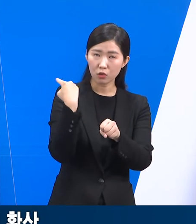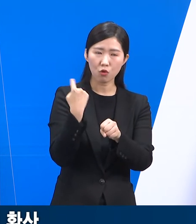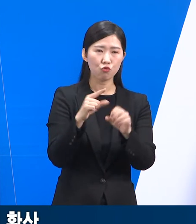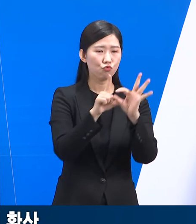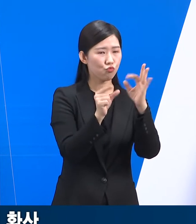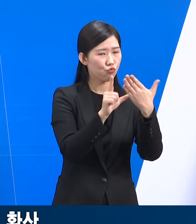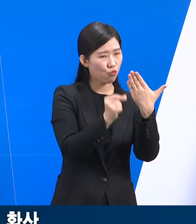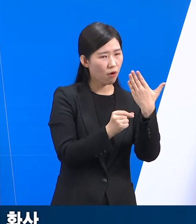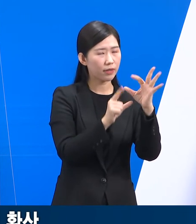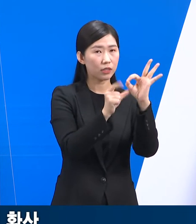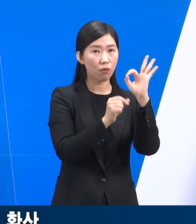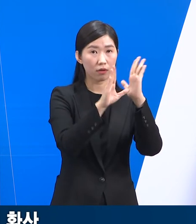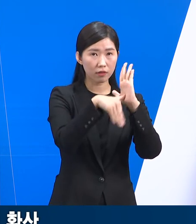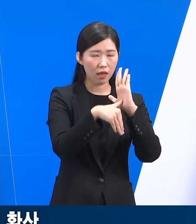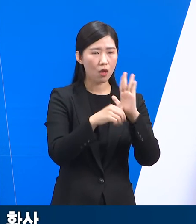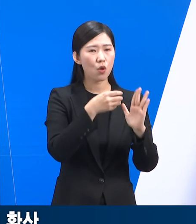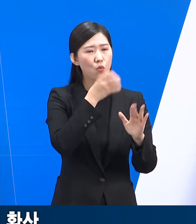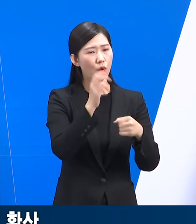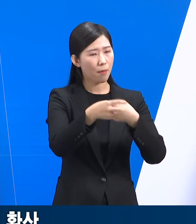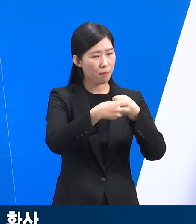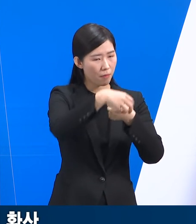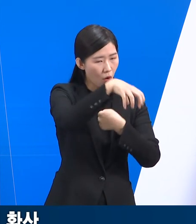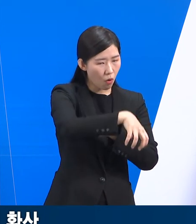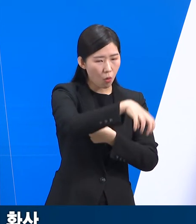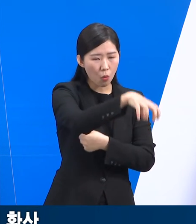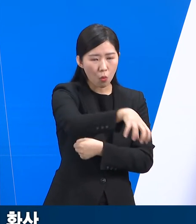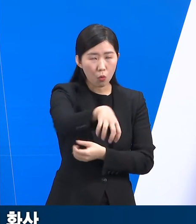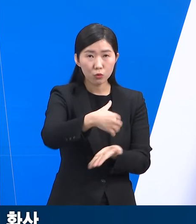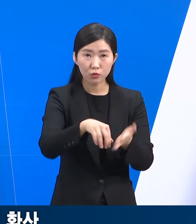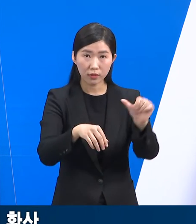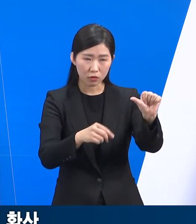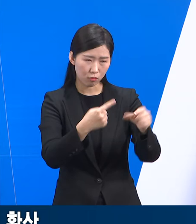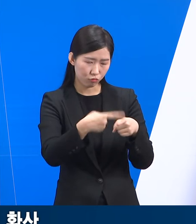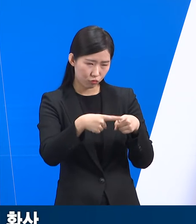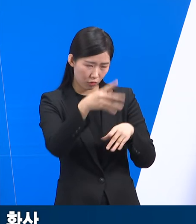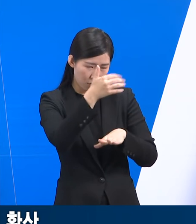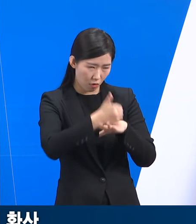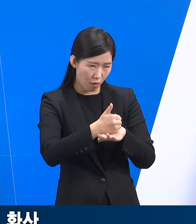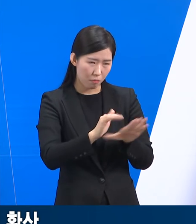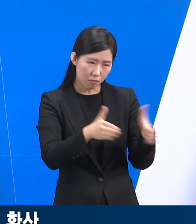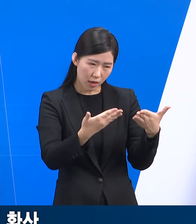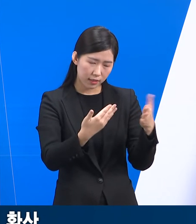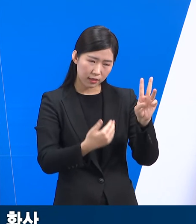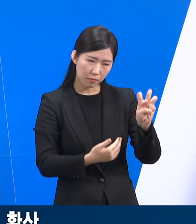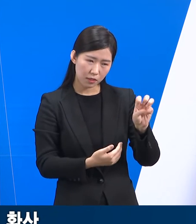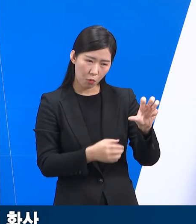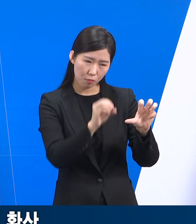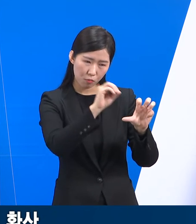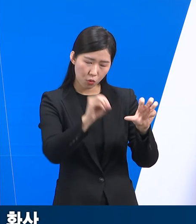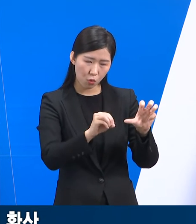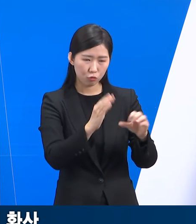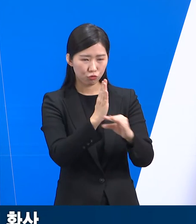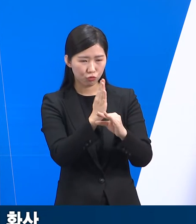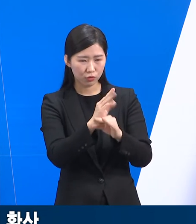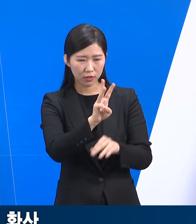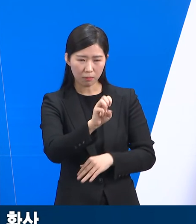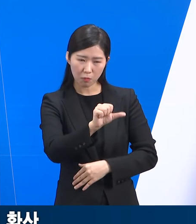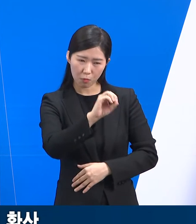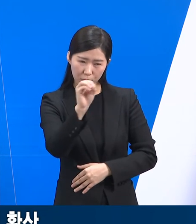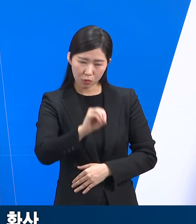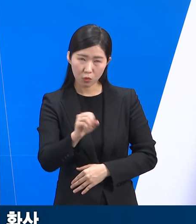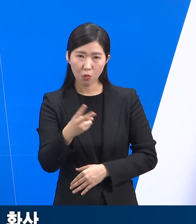도내 요양병원 5곳의 분석 결과 경증은 39.2%, 중등증 35%,